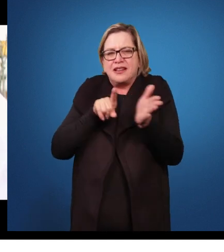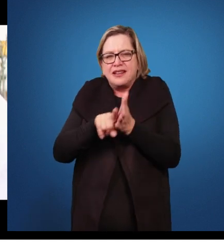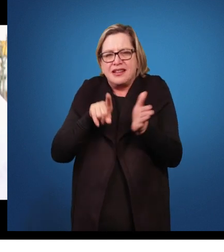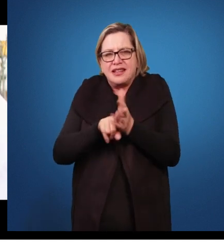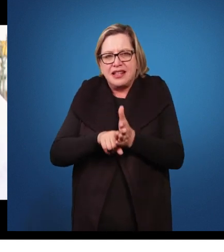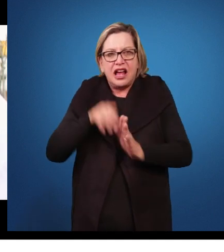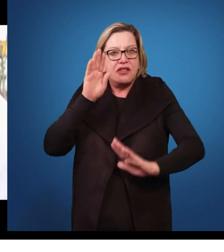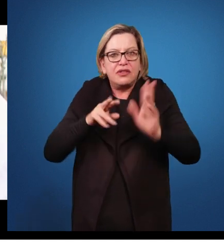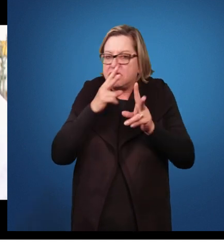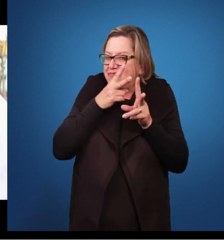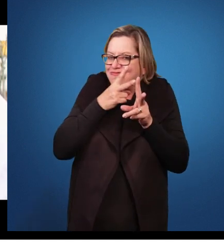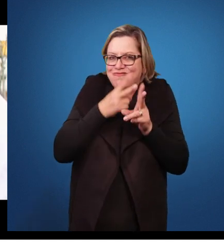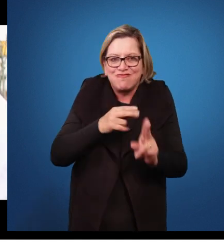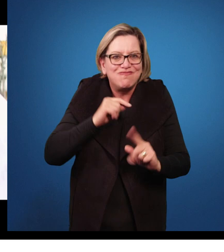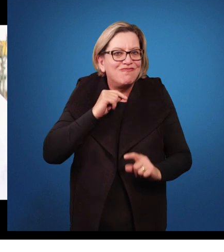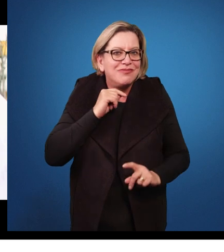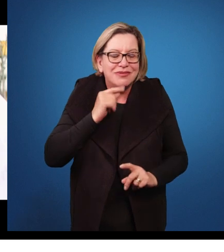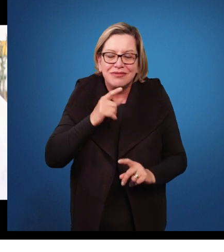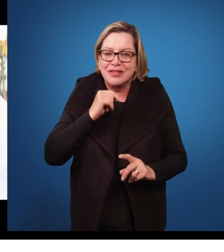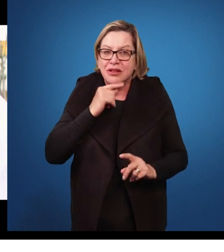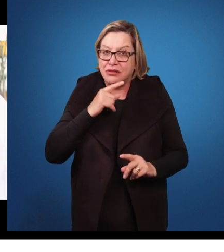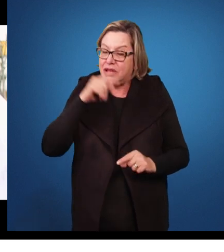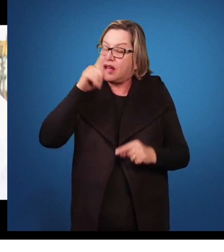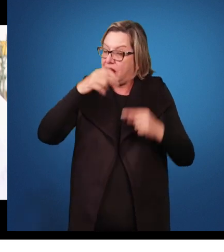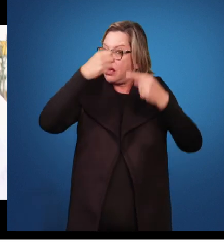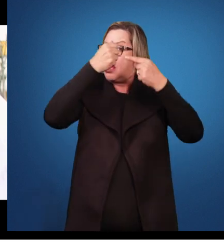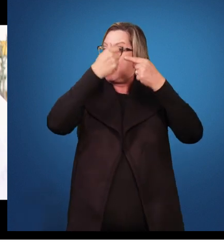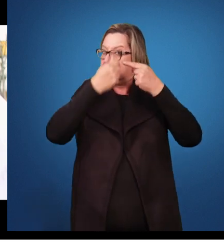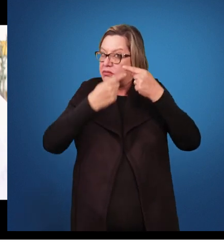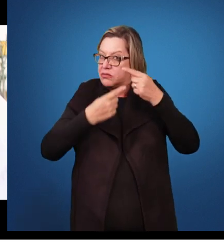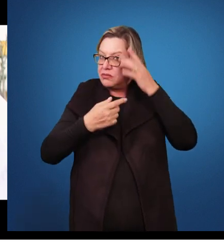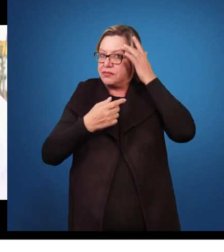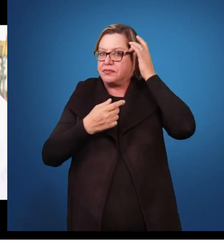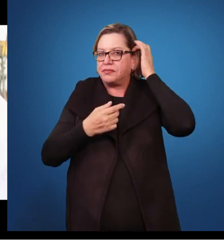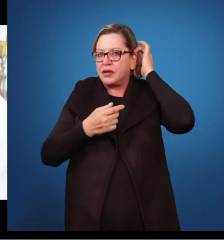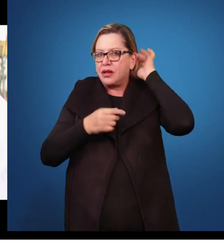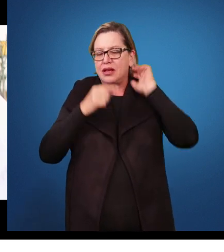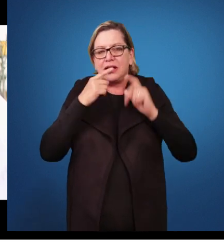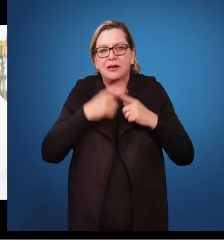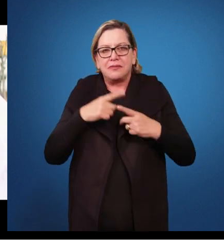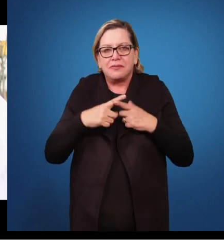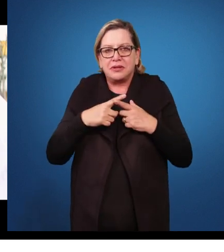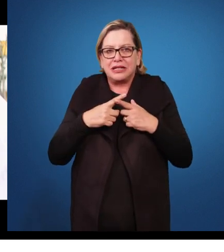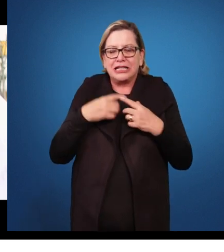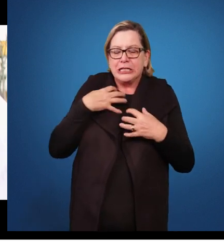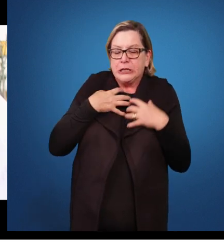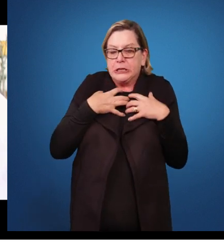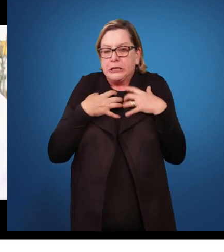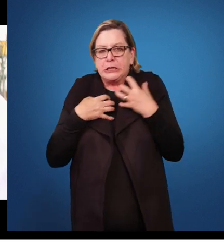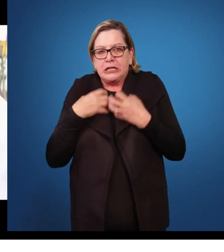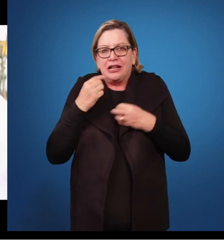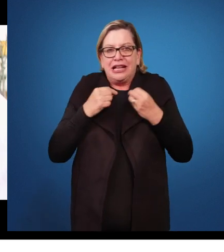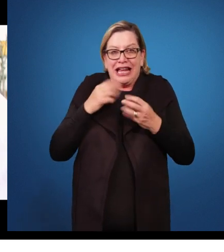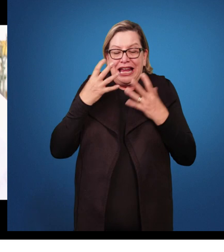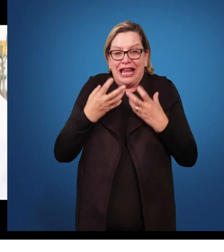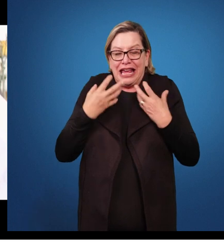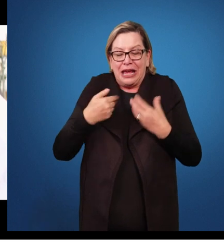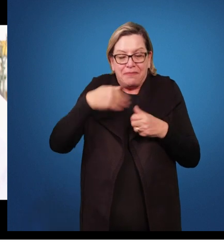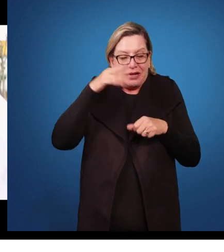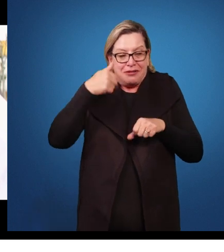dormem bem à noite, também é uma característica, porque eles são extremamente insaciáveis pelo conhecimento, e quando eles estão